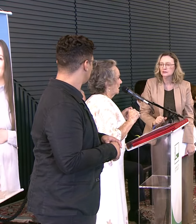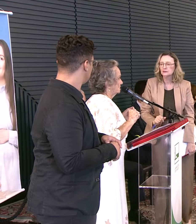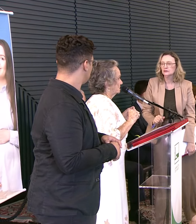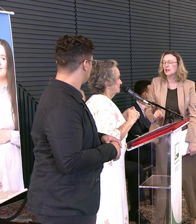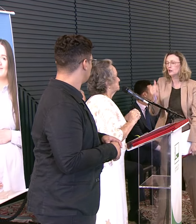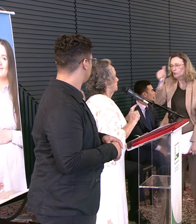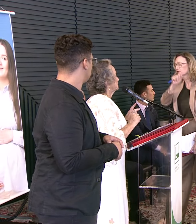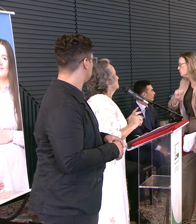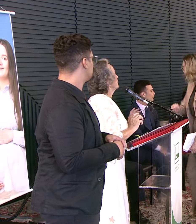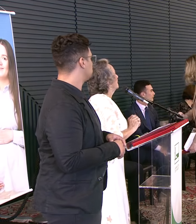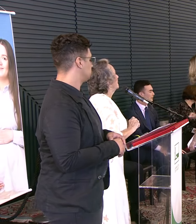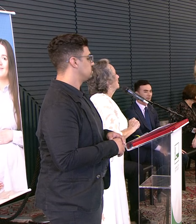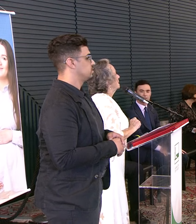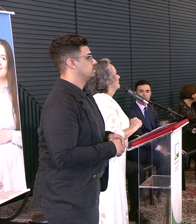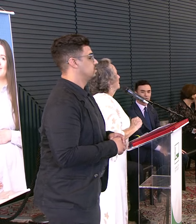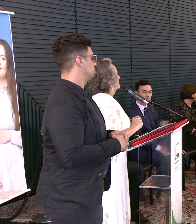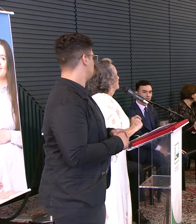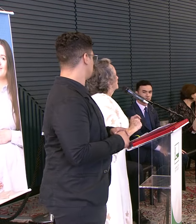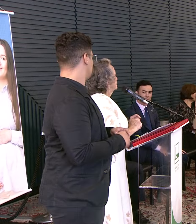Alô? Pronto